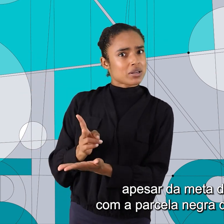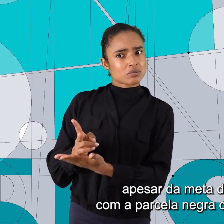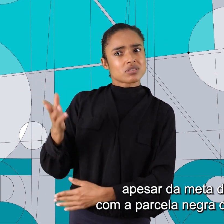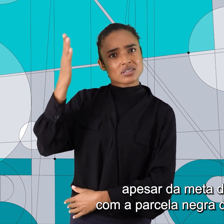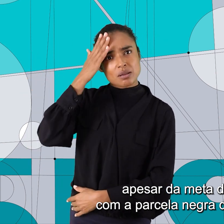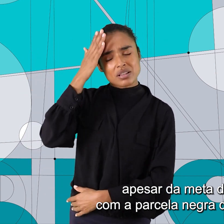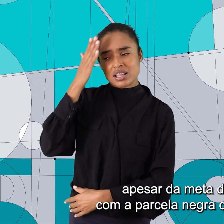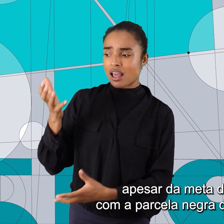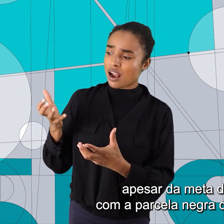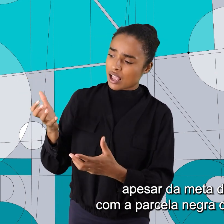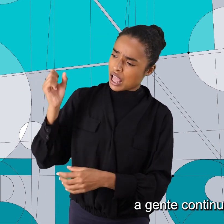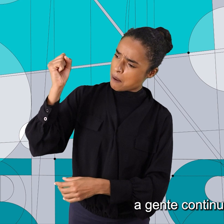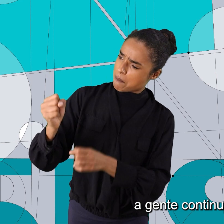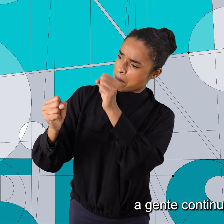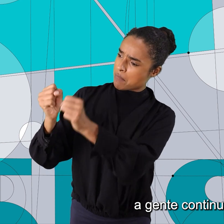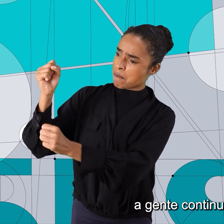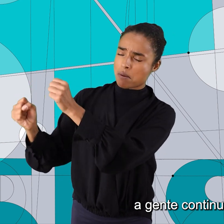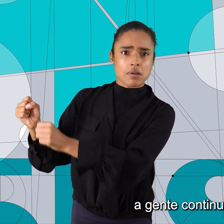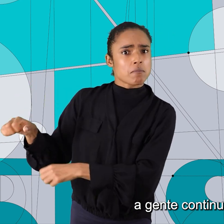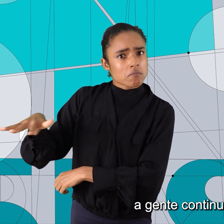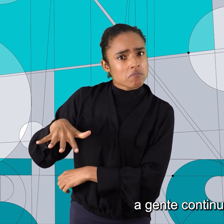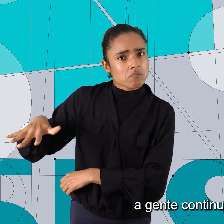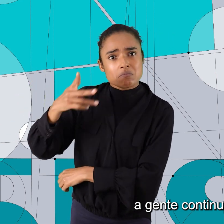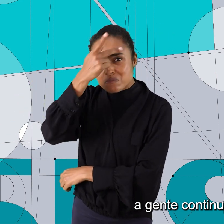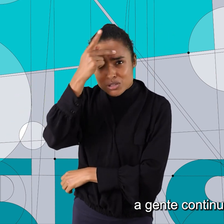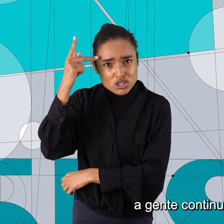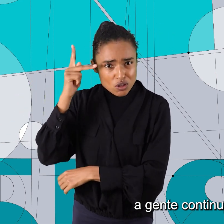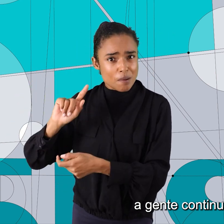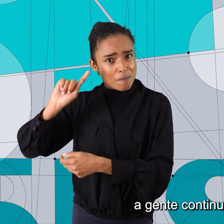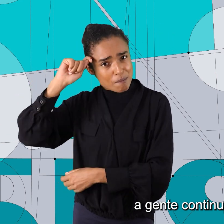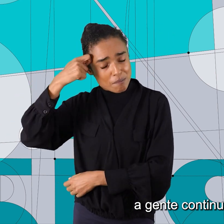da população, a gente continua aqui.